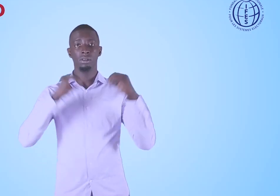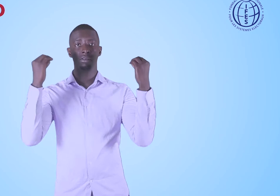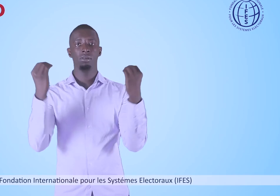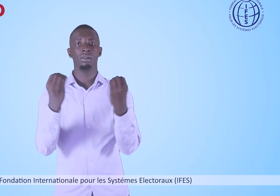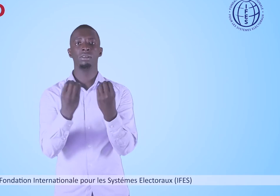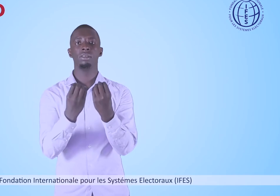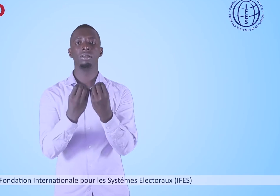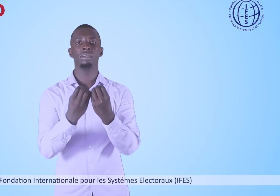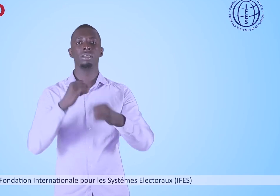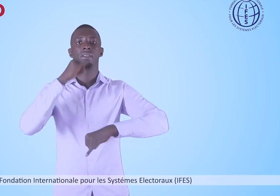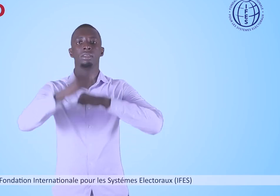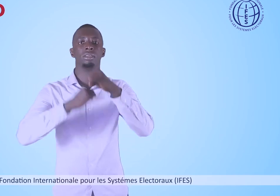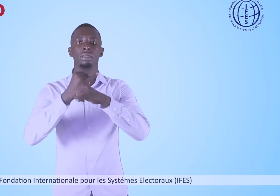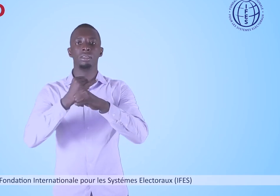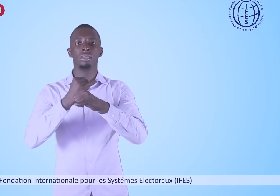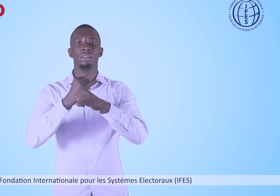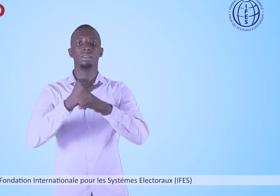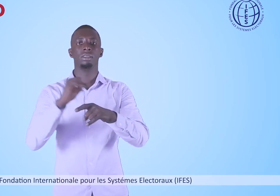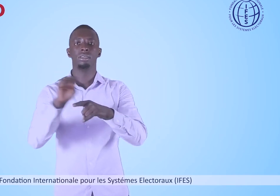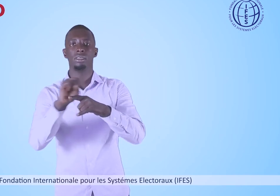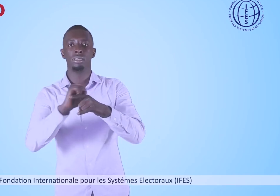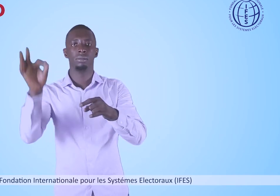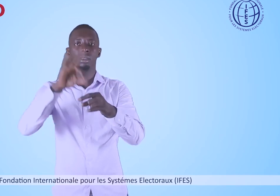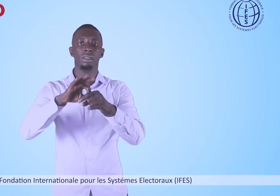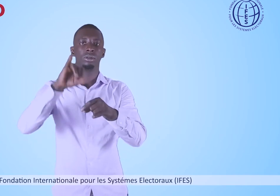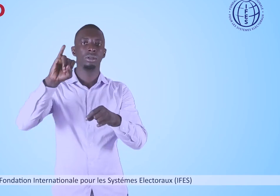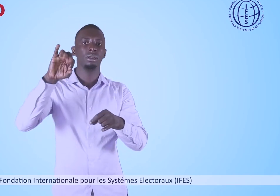La Fondation internationale pour les systèmes électoraux, IFES,